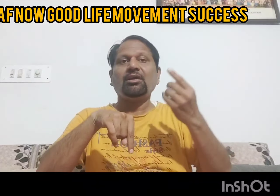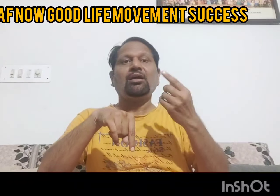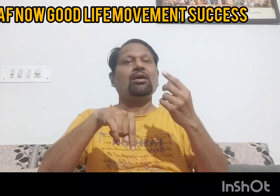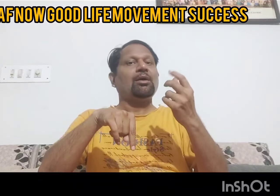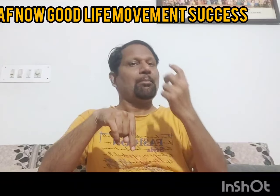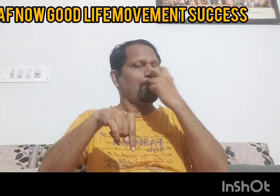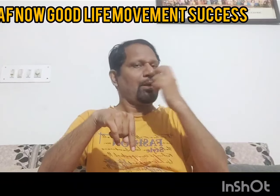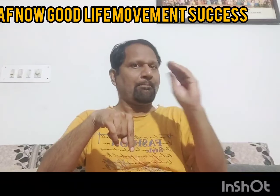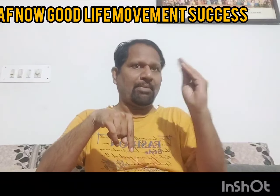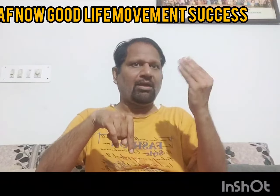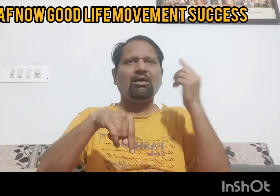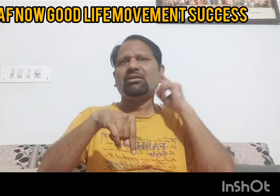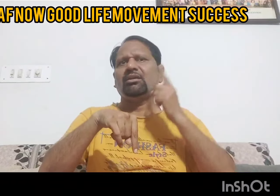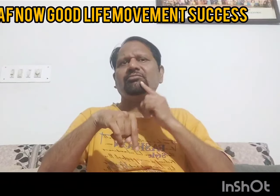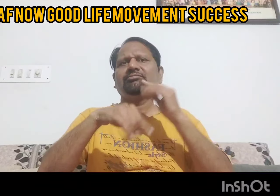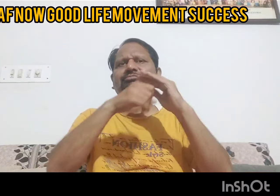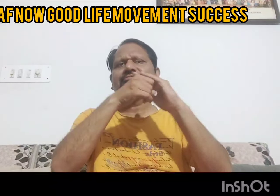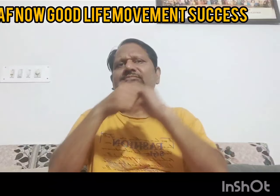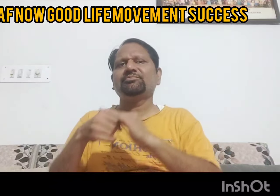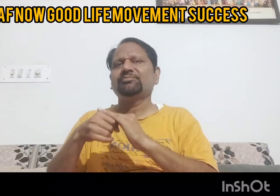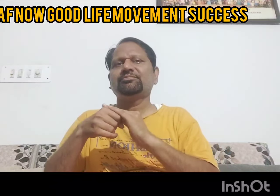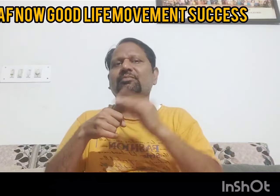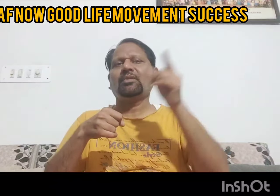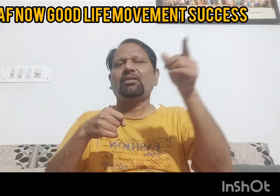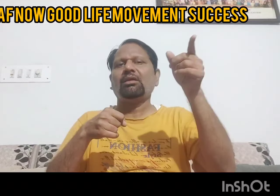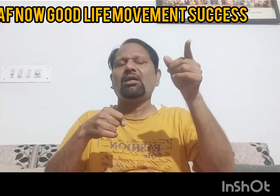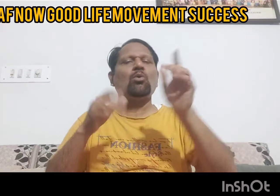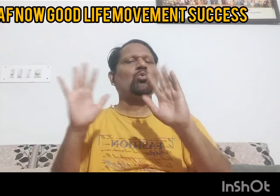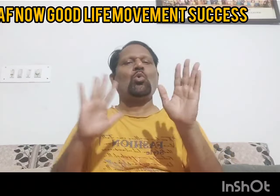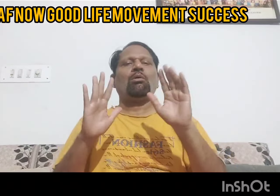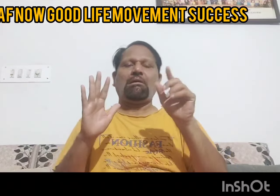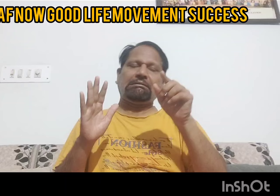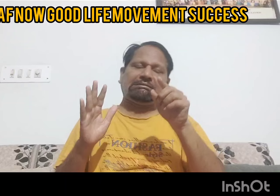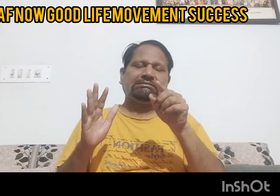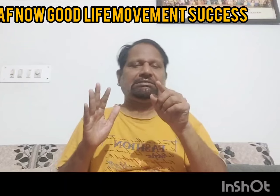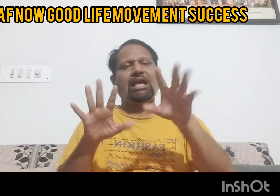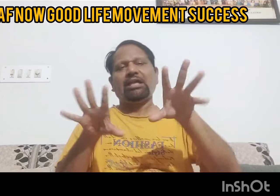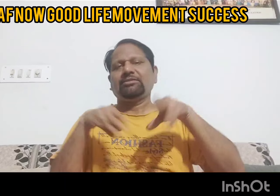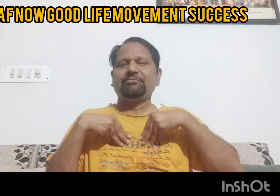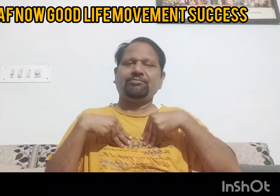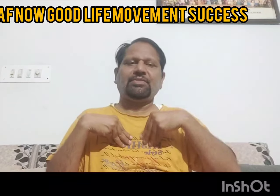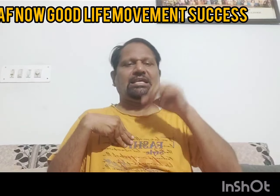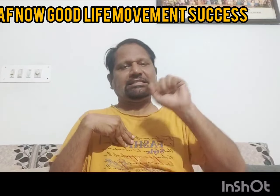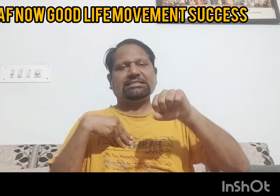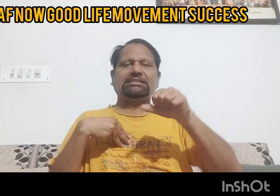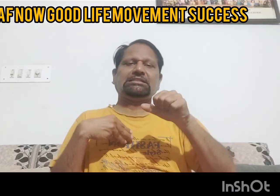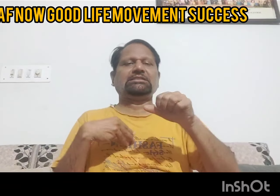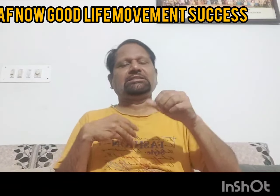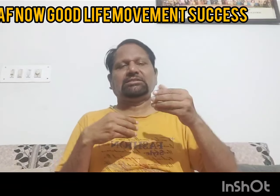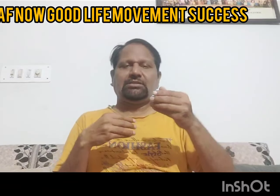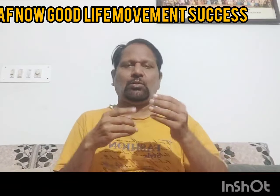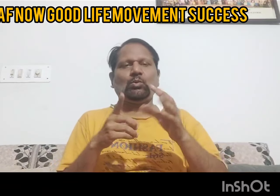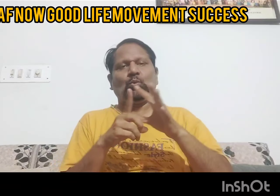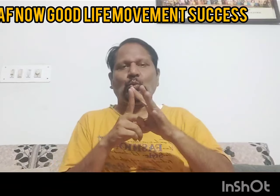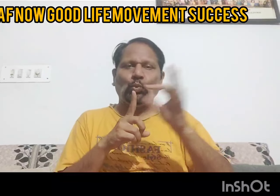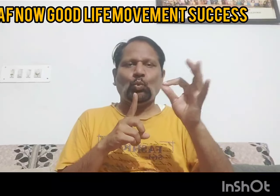और मुखबदिर सब के लिए होगा तो यही बात जो है सामने आई